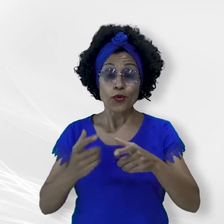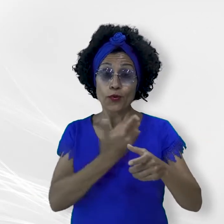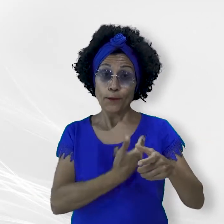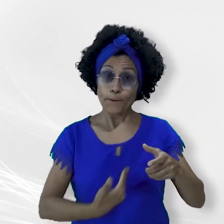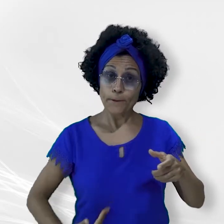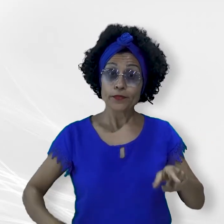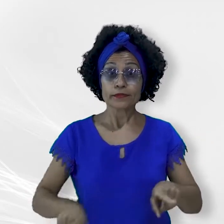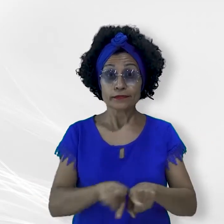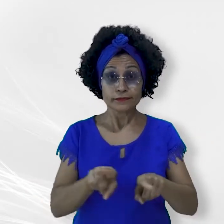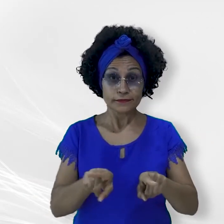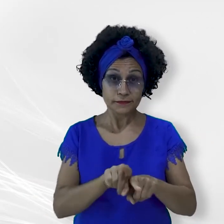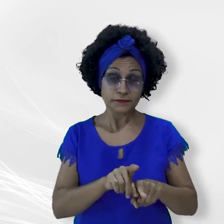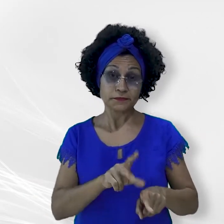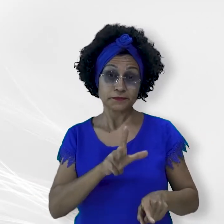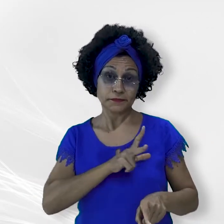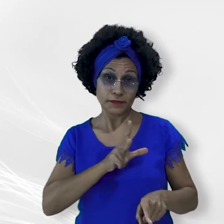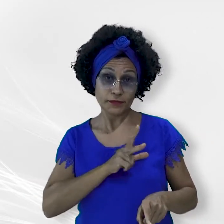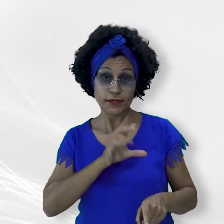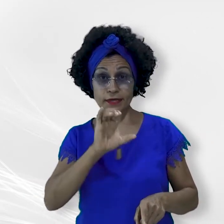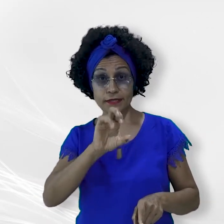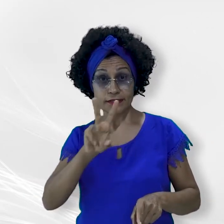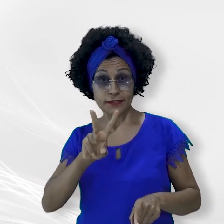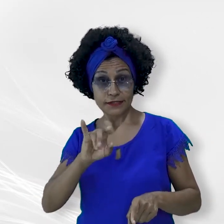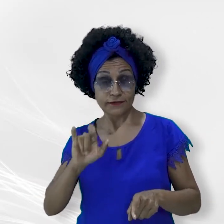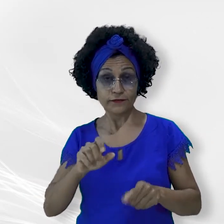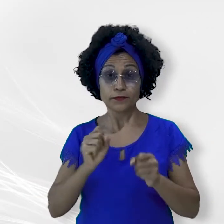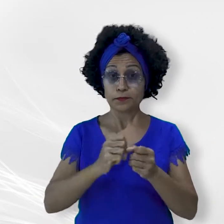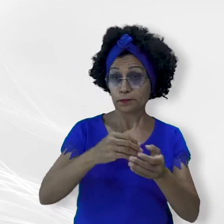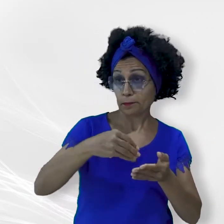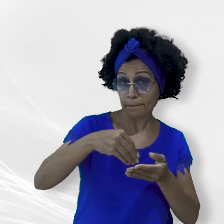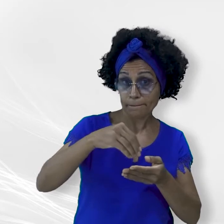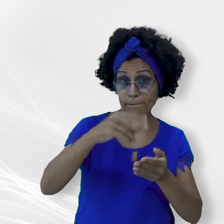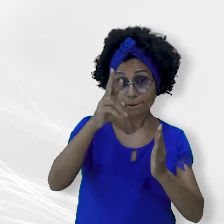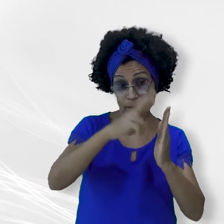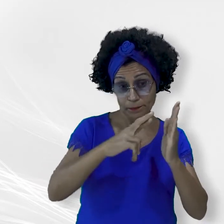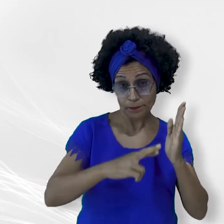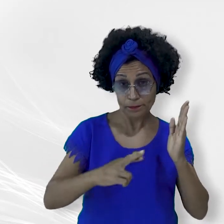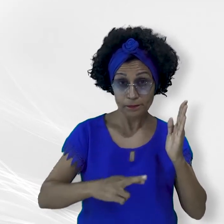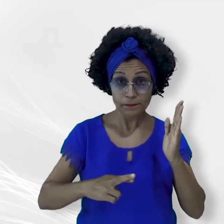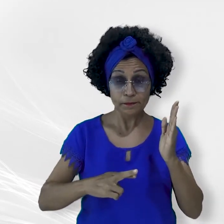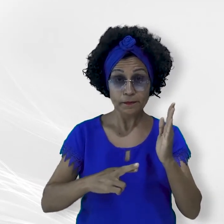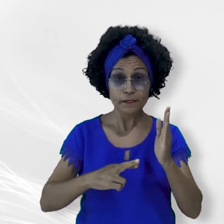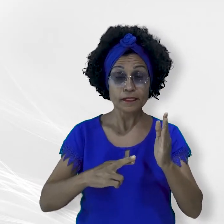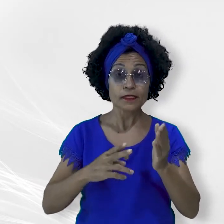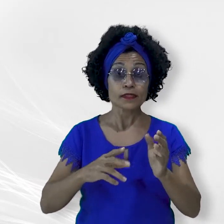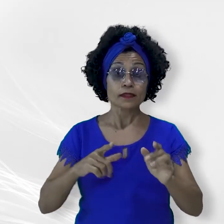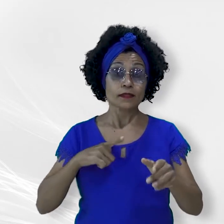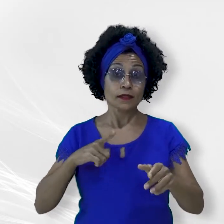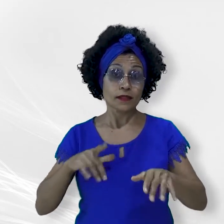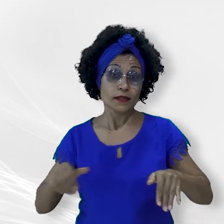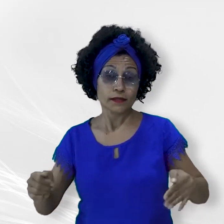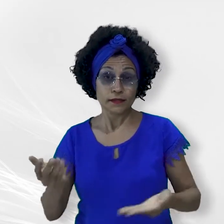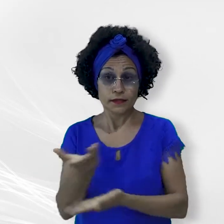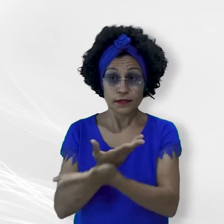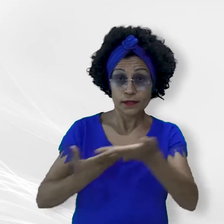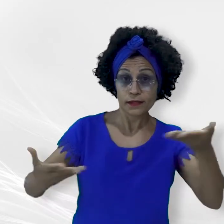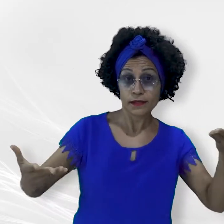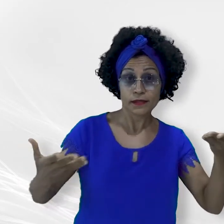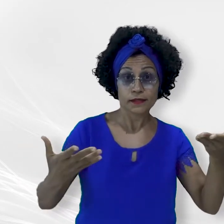privados e sociedade civil, que permite a emissão de relatórios automatizados com a intersecção com dados de interesse, sendo